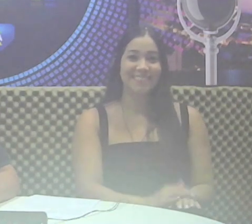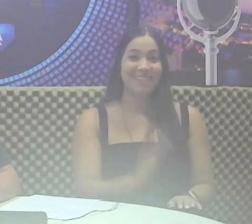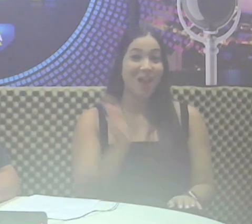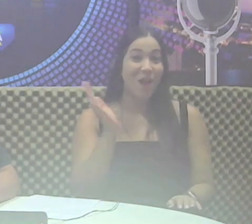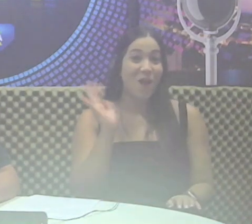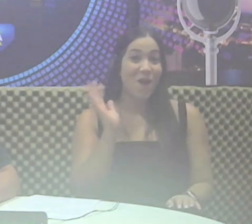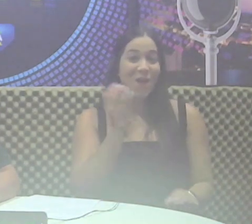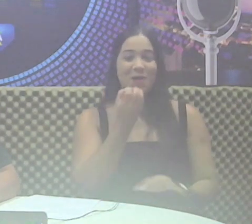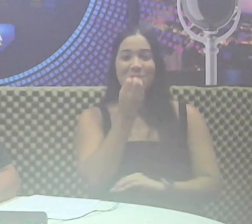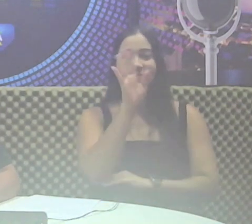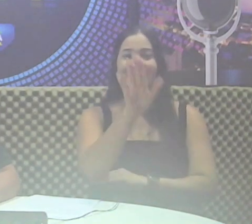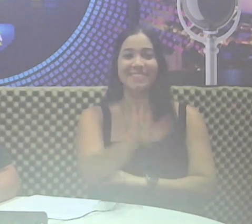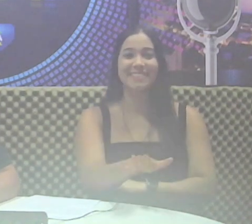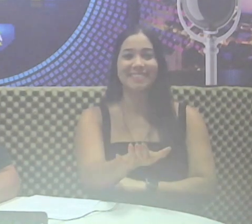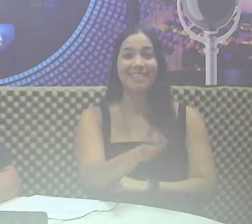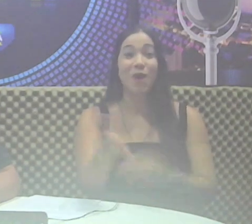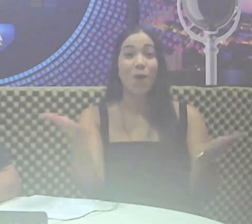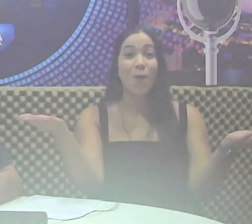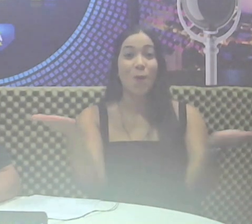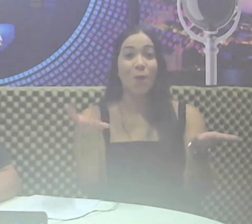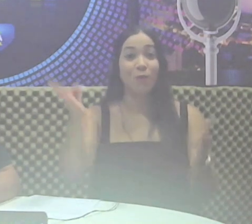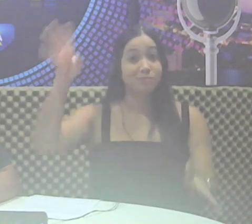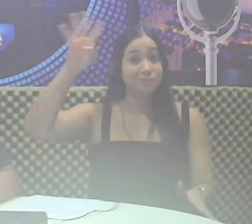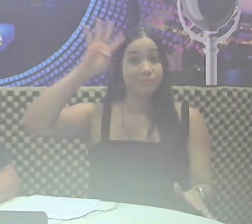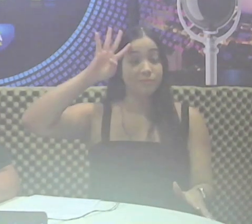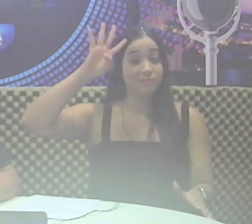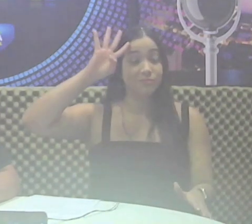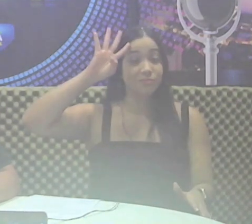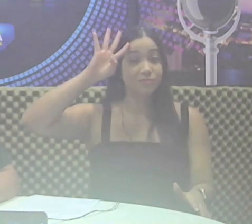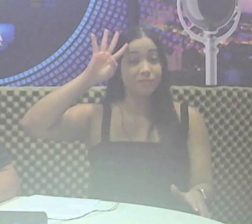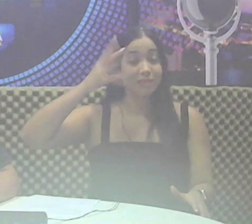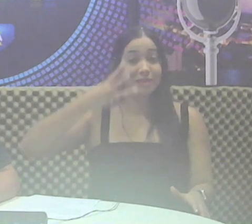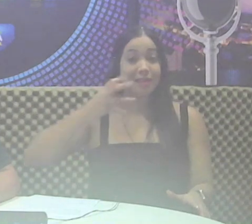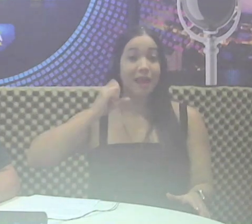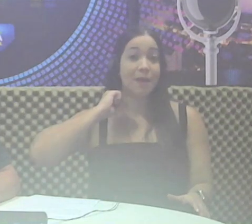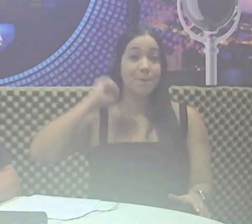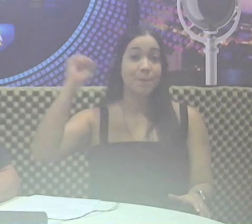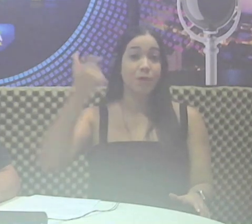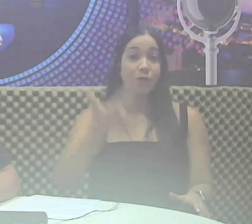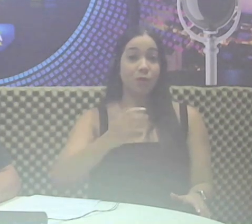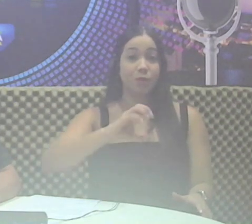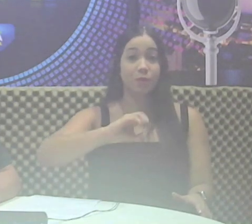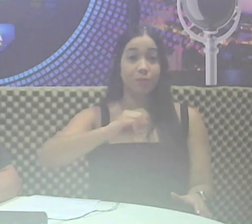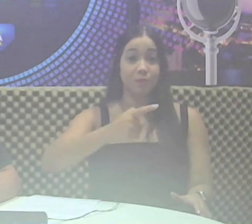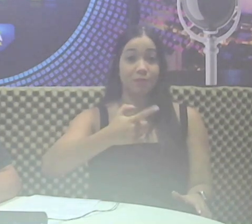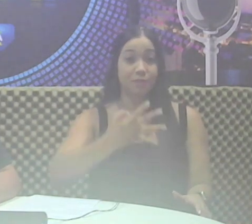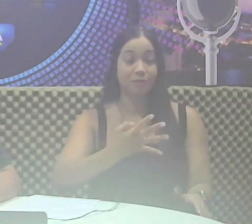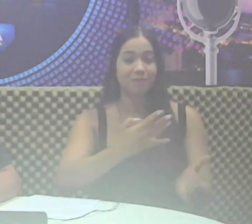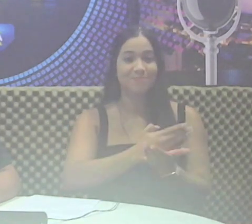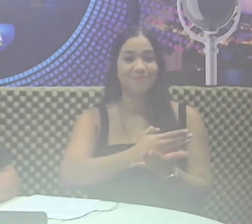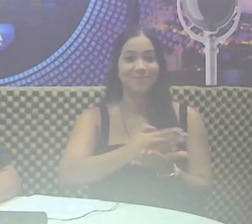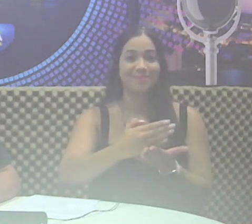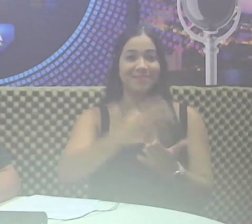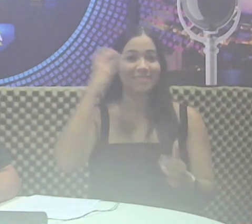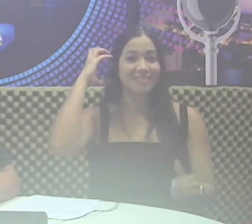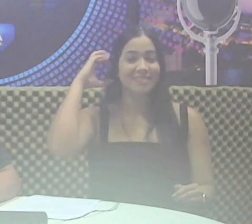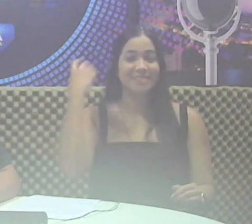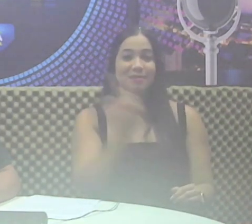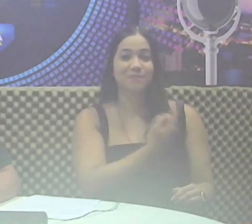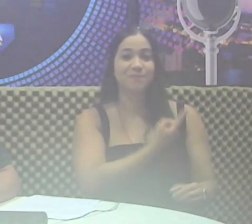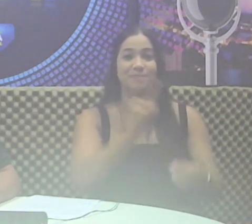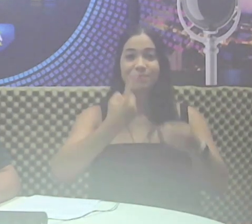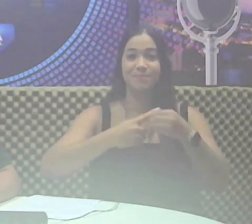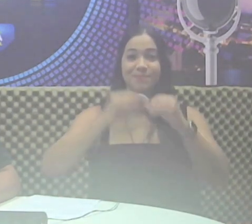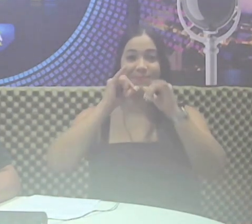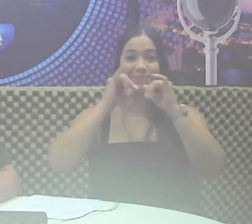Olá, boa tarde. Hoje é quarta-feira, dia 3 de abril de 2024. Está no ar a rádio Nossa Cidade,